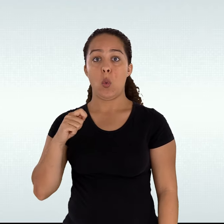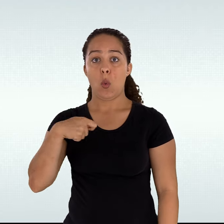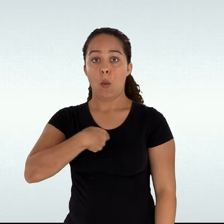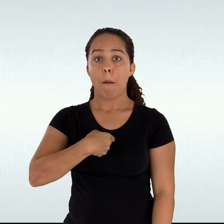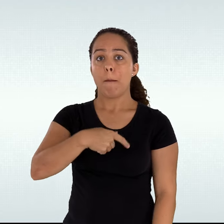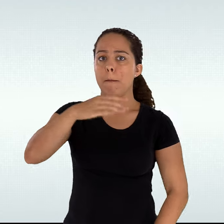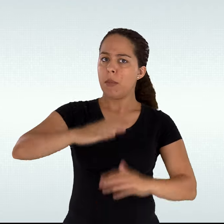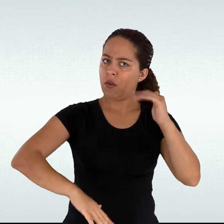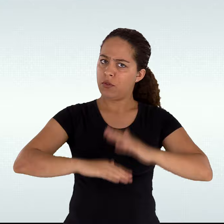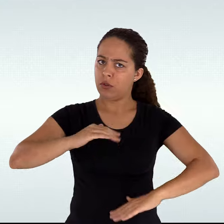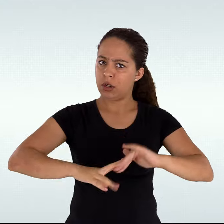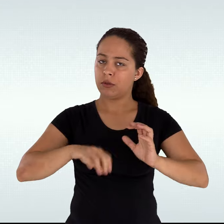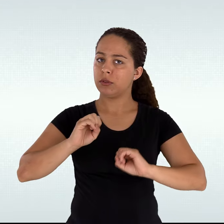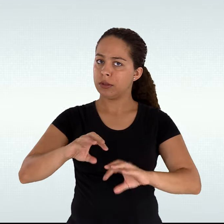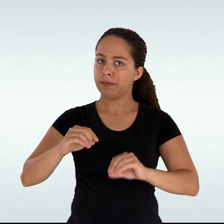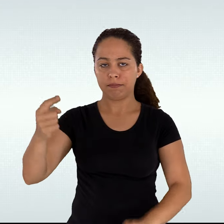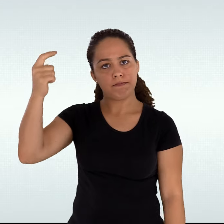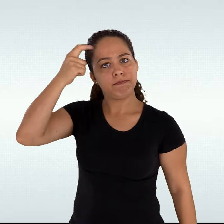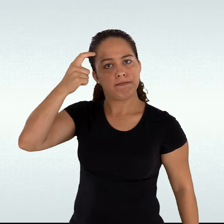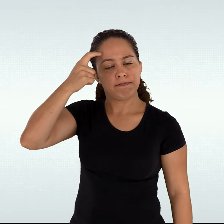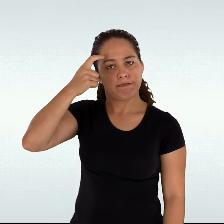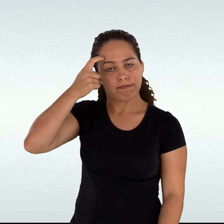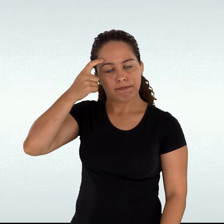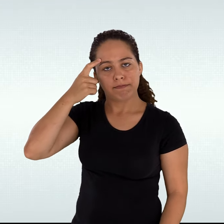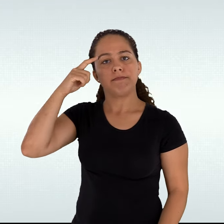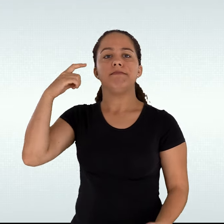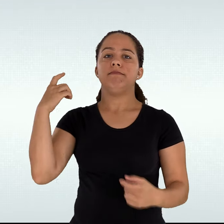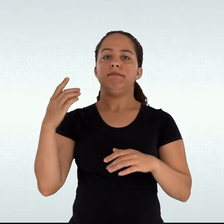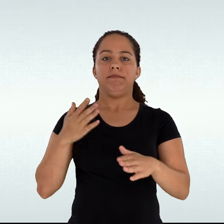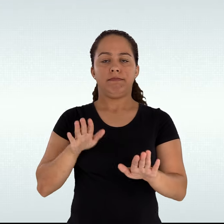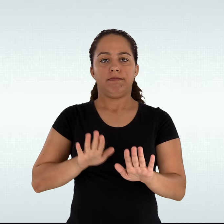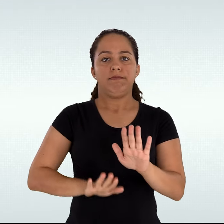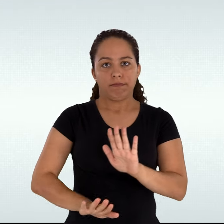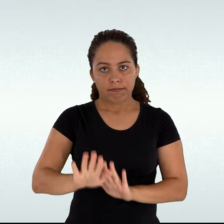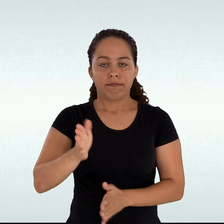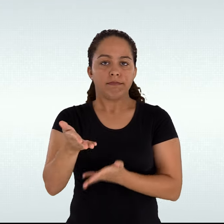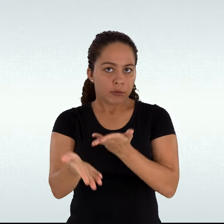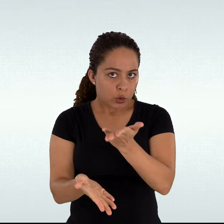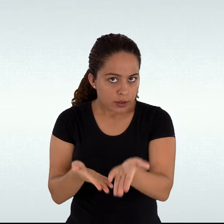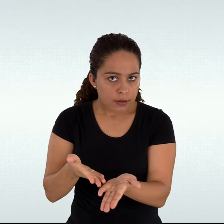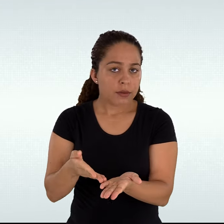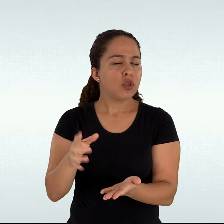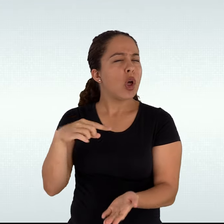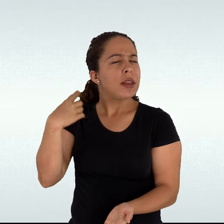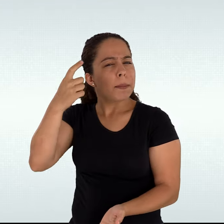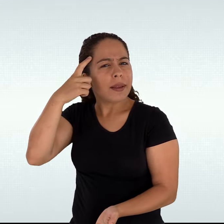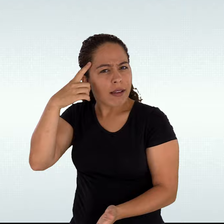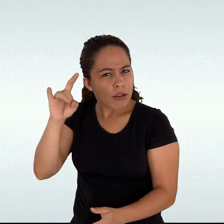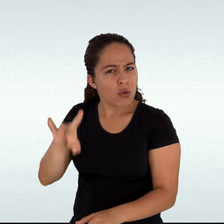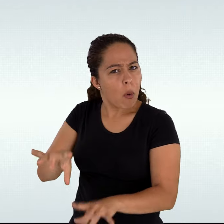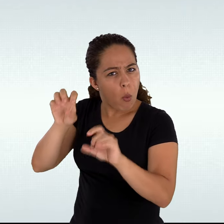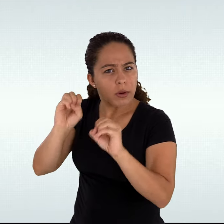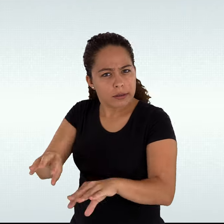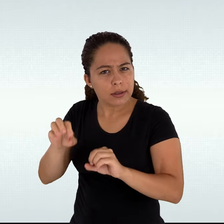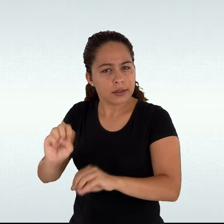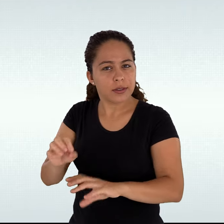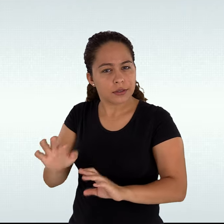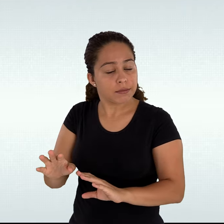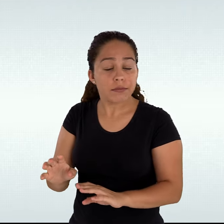profissionais da educação ultrapassa a instrução de conteúdos, alcançando também a necessidade de garantia